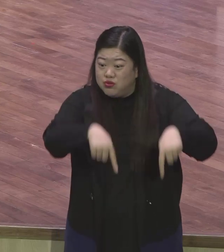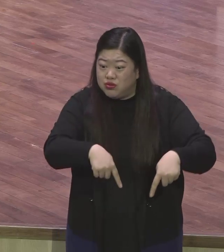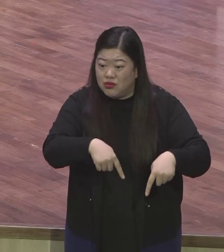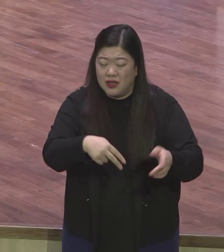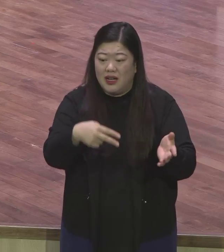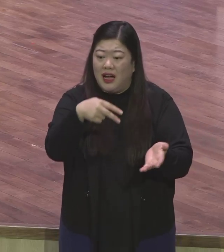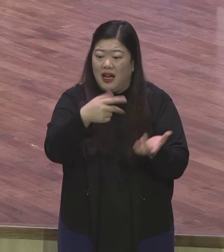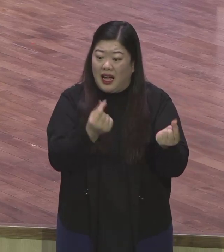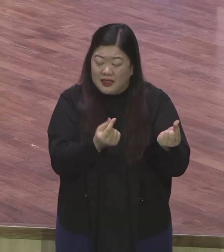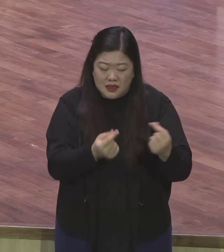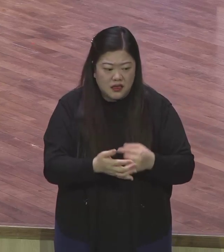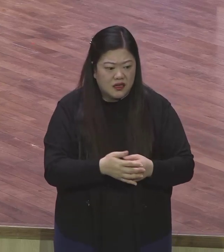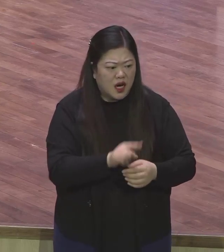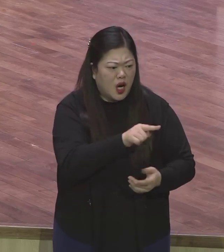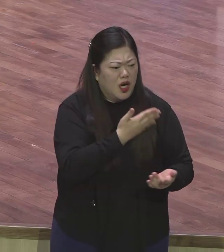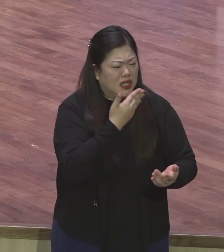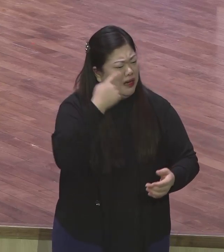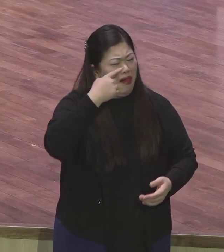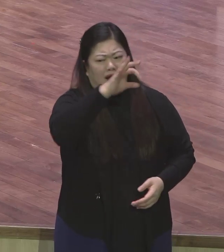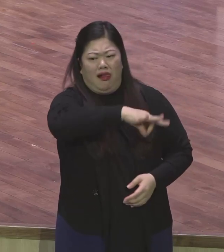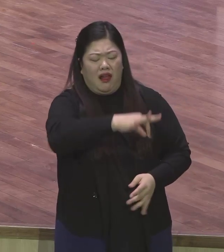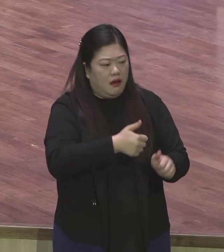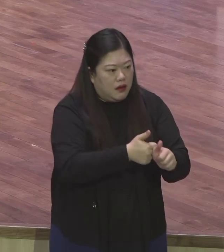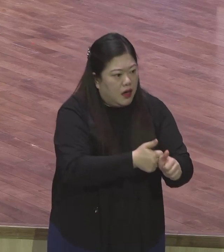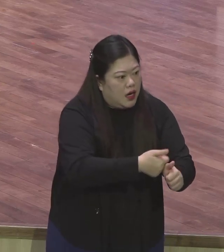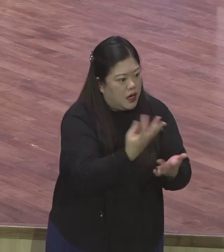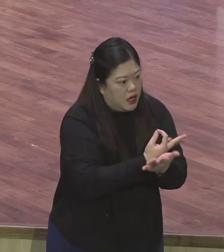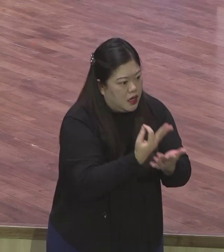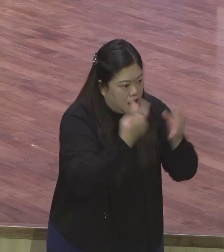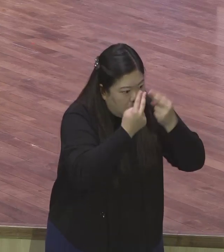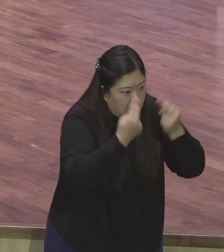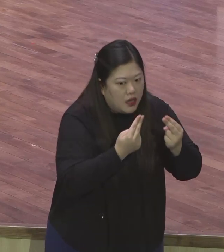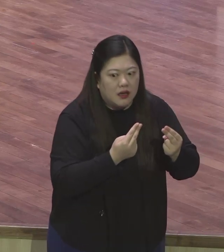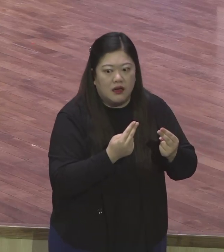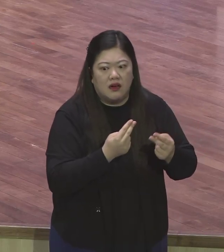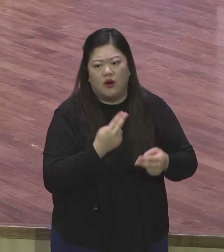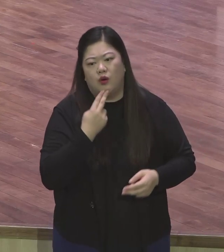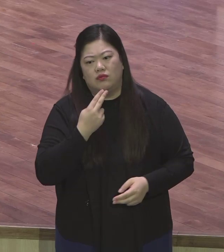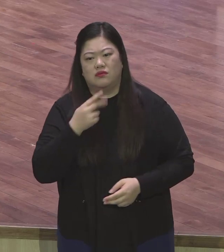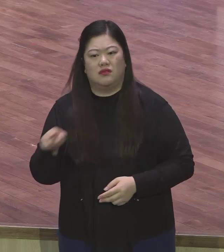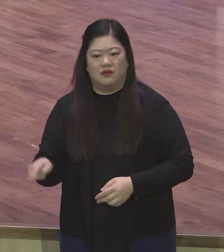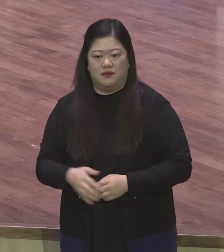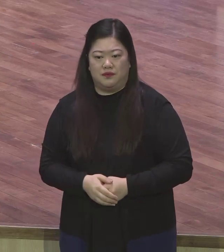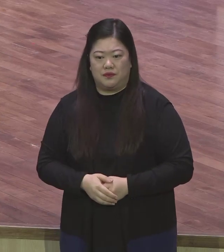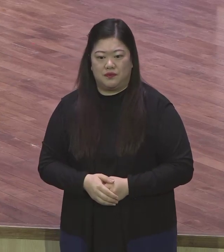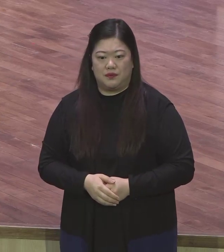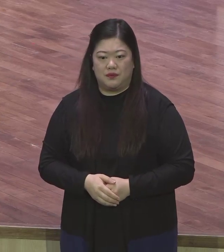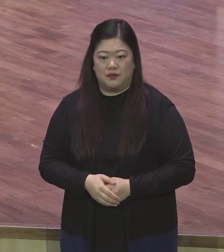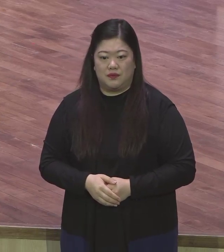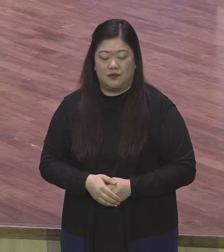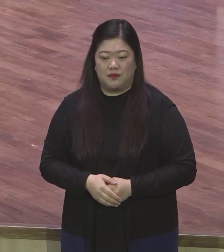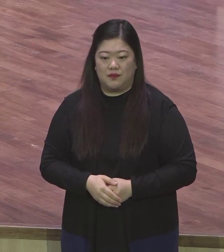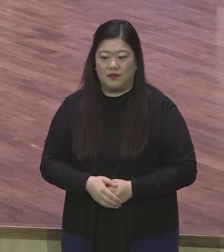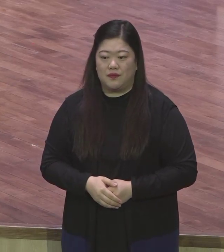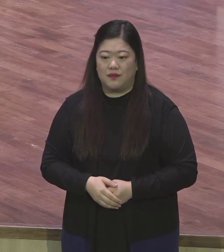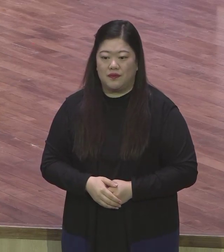본론 인생을 산다. 본론을 붙잡는 사람. 다시 말하면 아버지 어머니를 통하여 태어날 때 가졌던 그 예틀